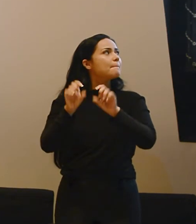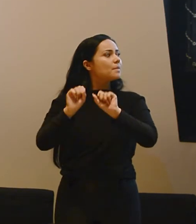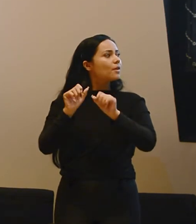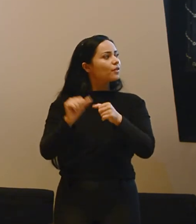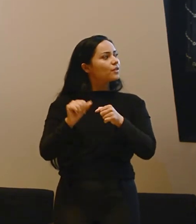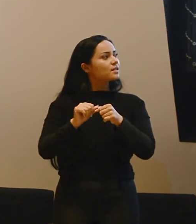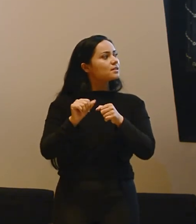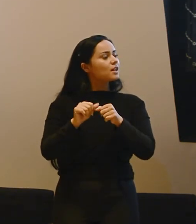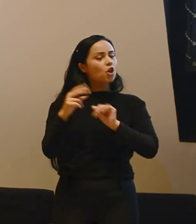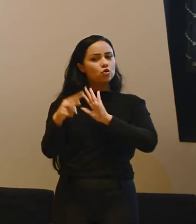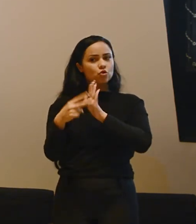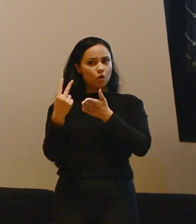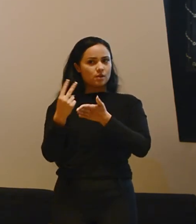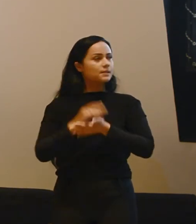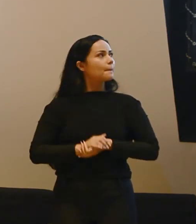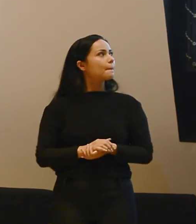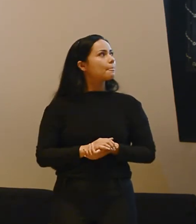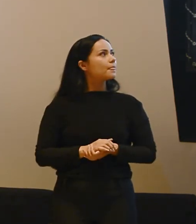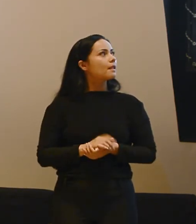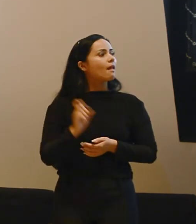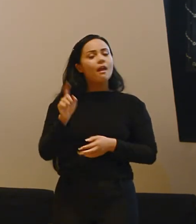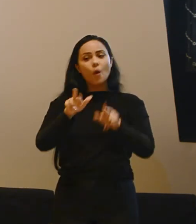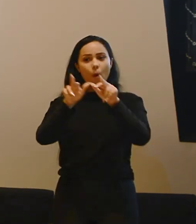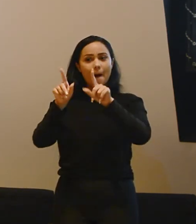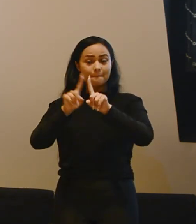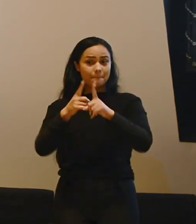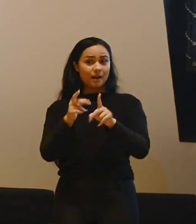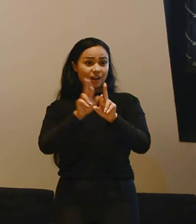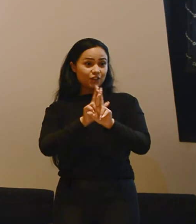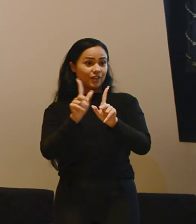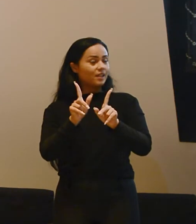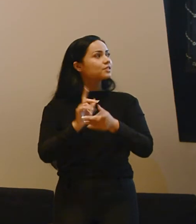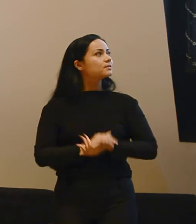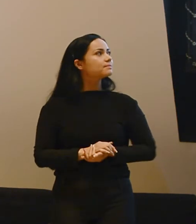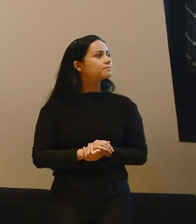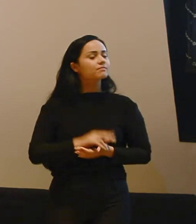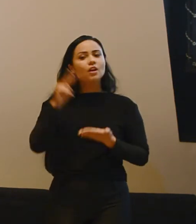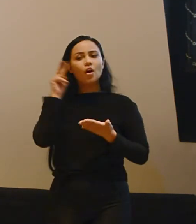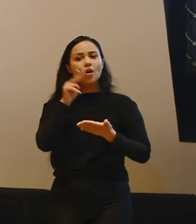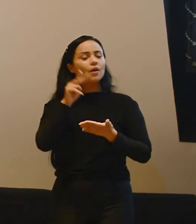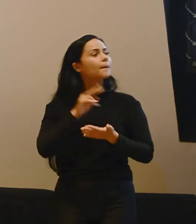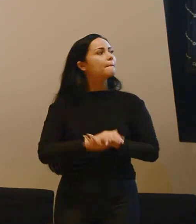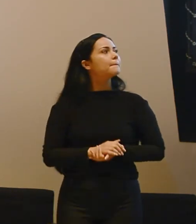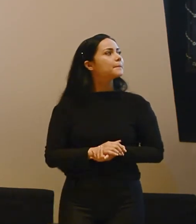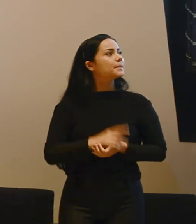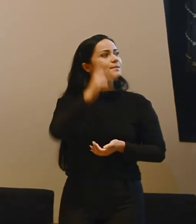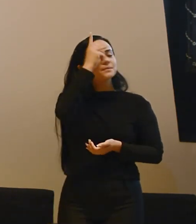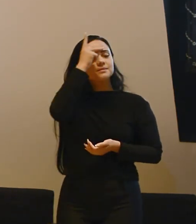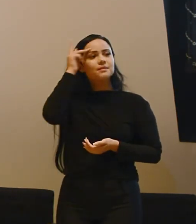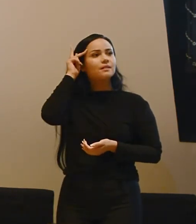quadrinhos nos dois. Tem iguais, mas toca e diferente. Olha, pessoal.